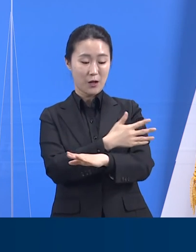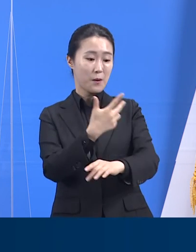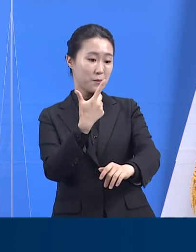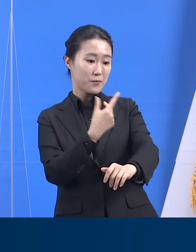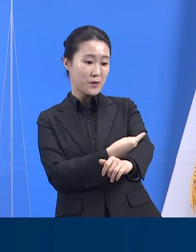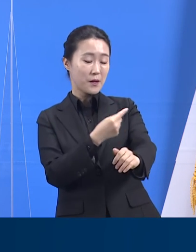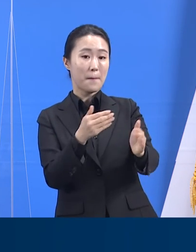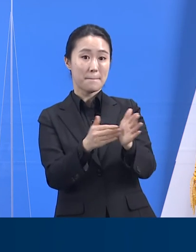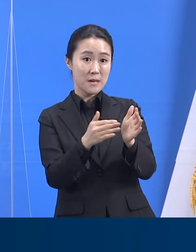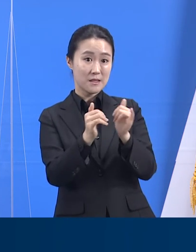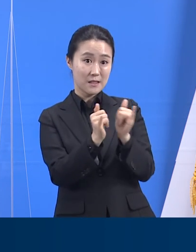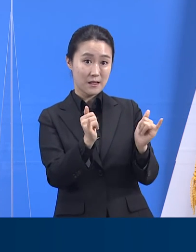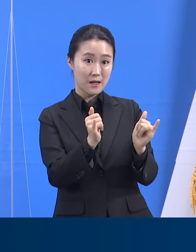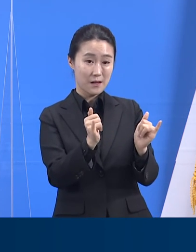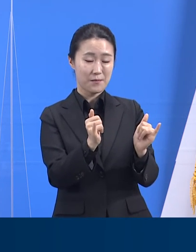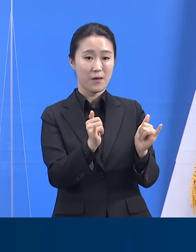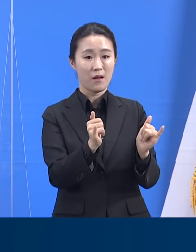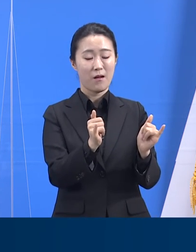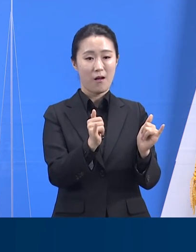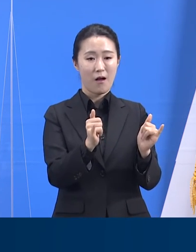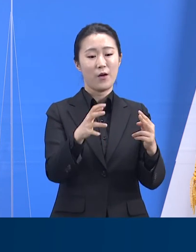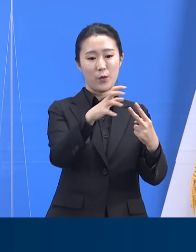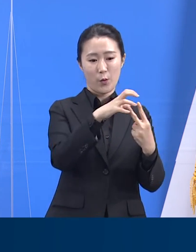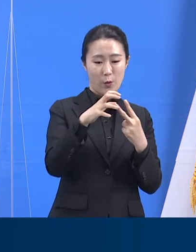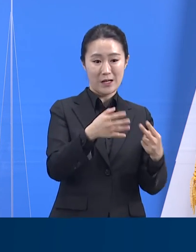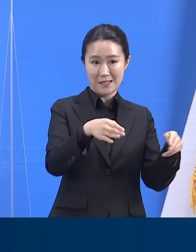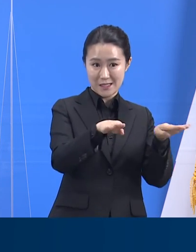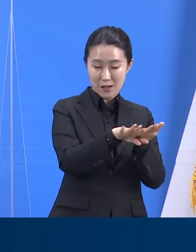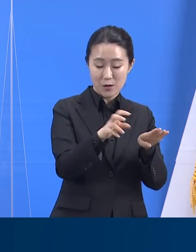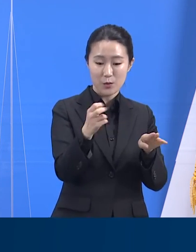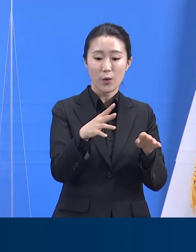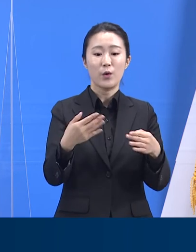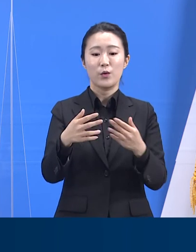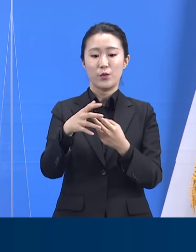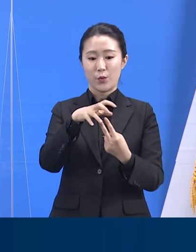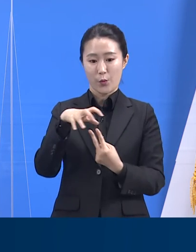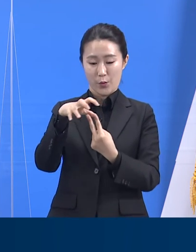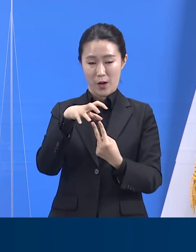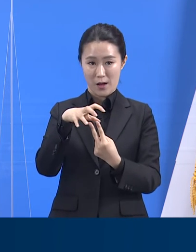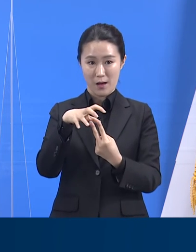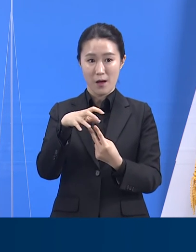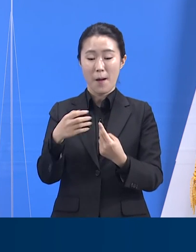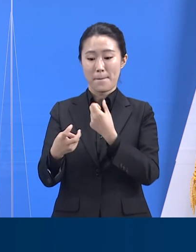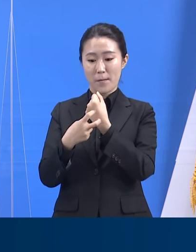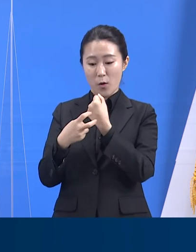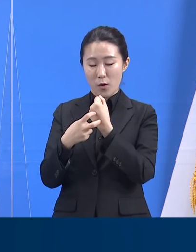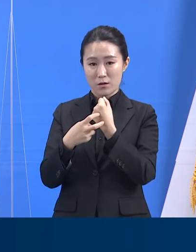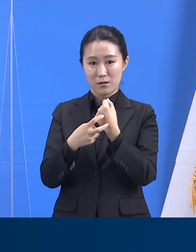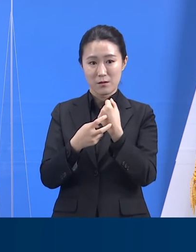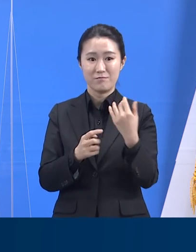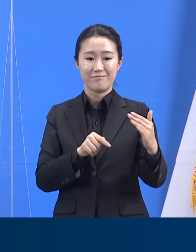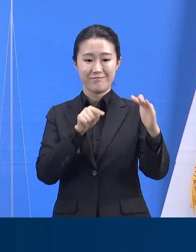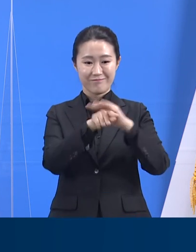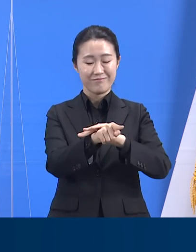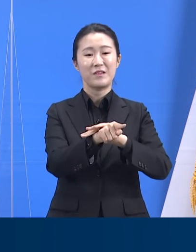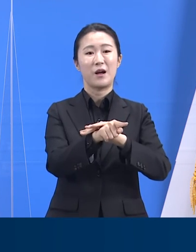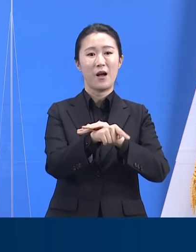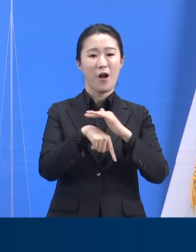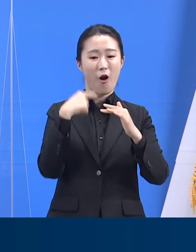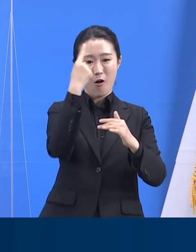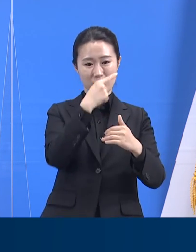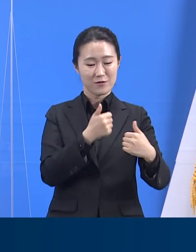입소자와 대면 면회가 허용됩니다. 면회객과 입소자 중 한쪽이라도 백신 접종을 완료했을 경우